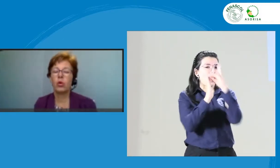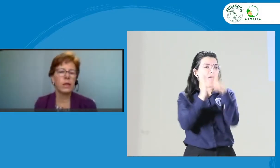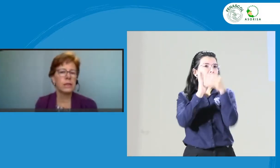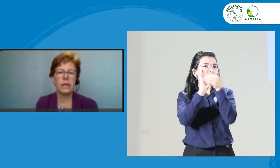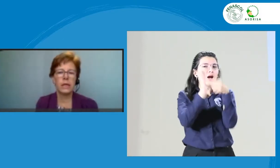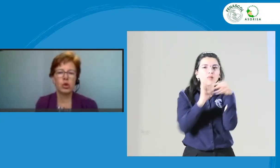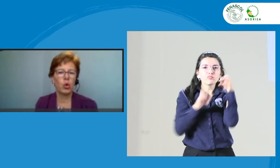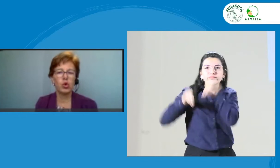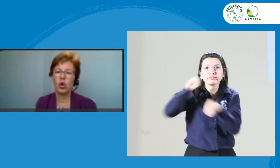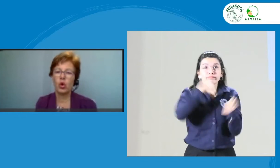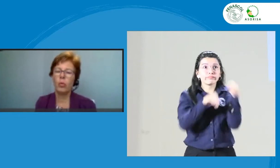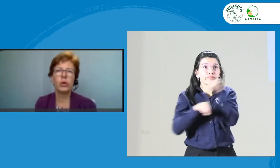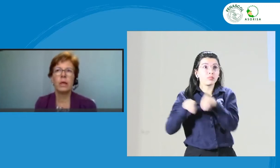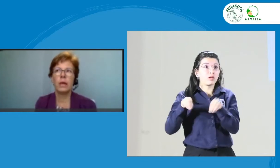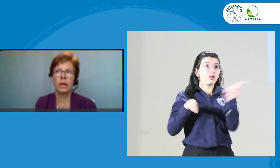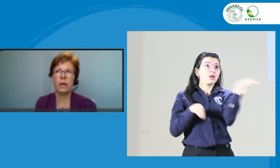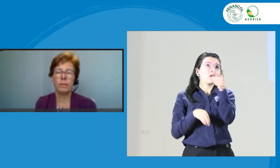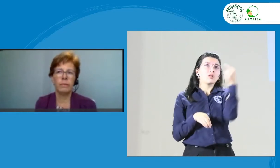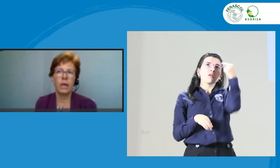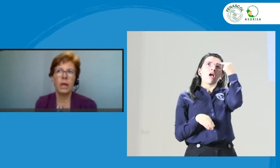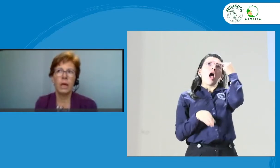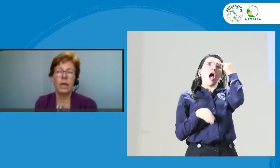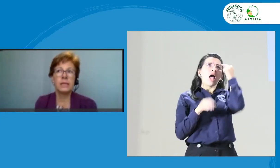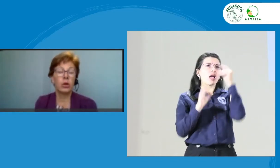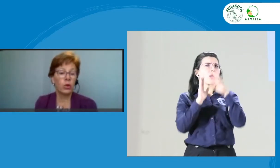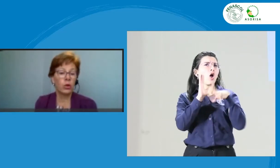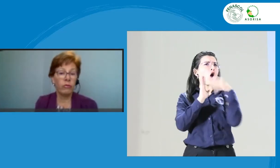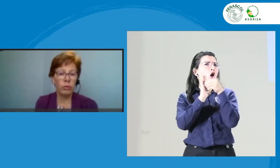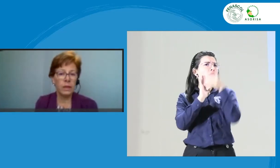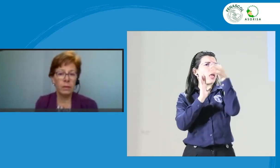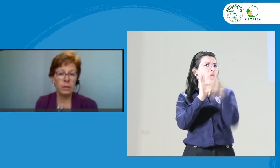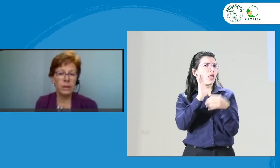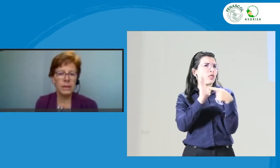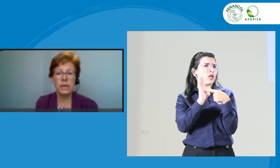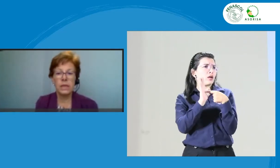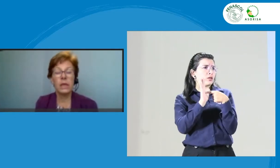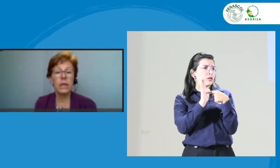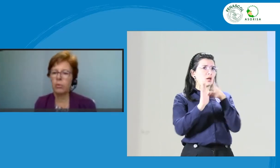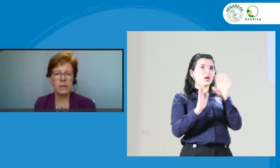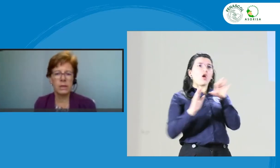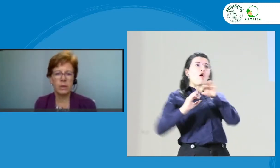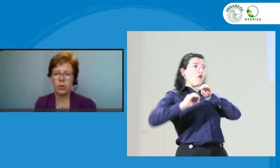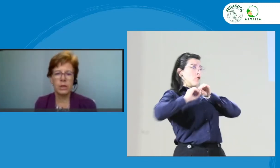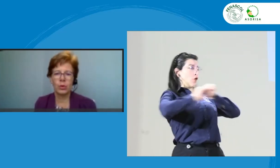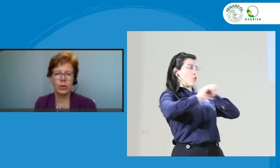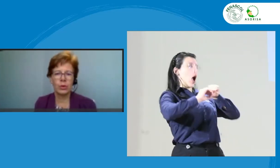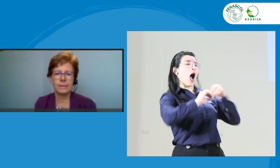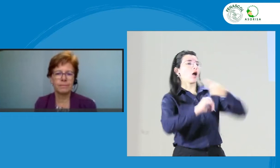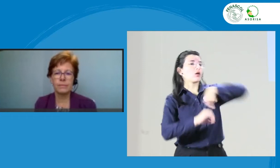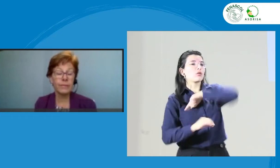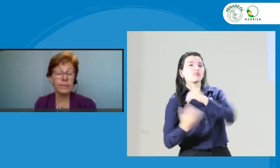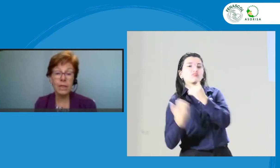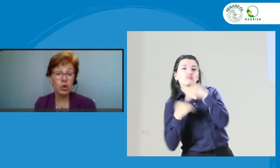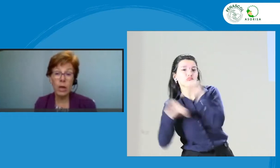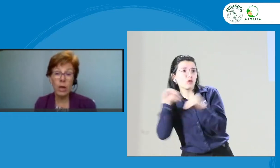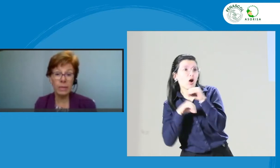puede ser hecho solo por el sector que forma intérpretes, ni por las personas solas, solamente.